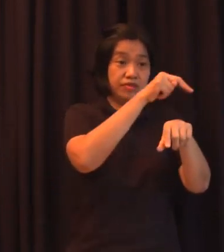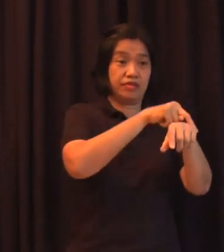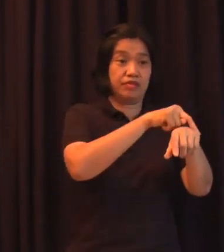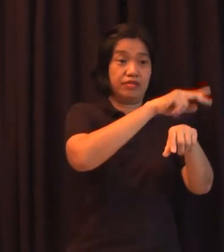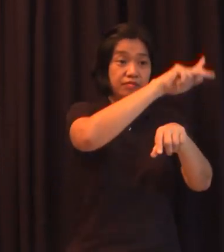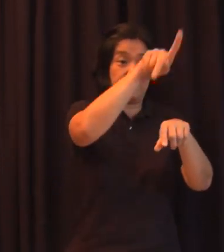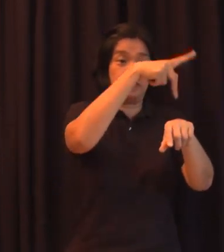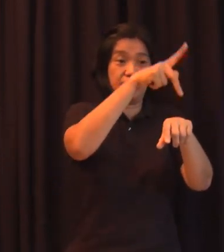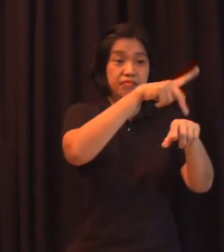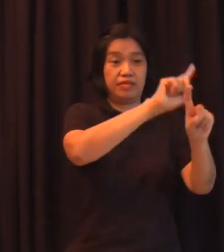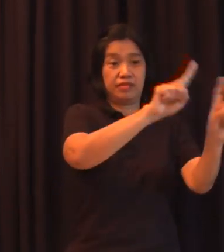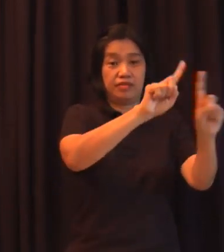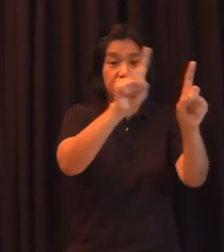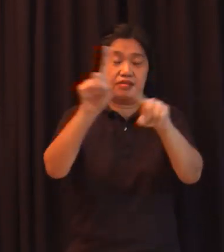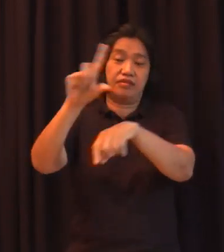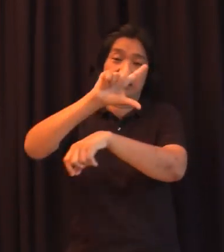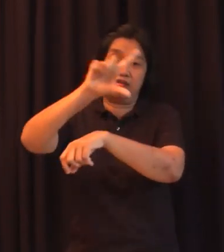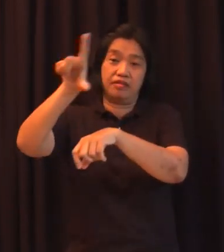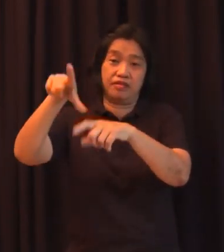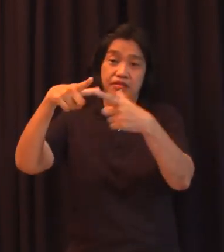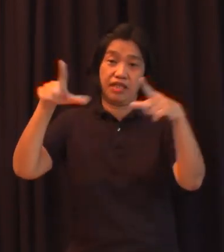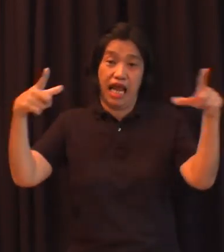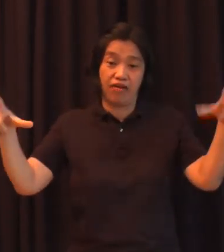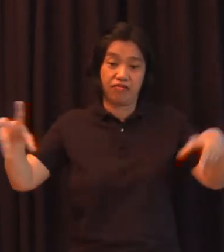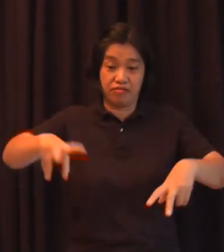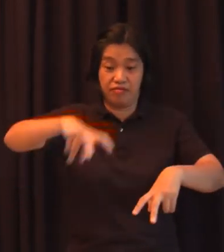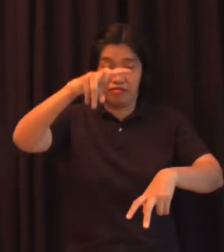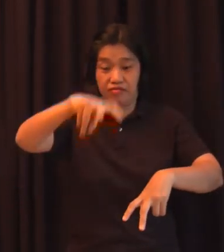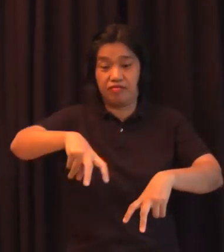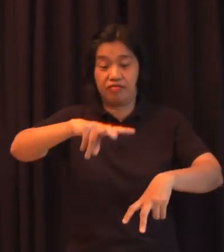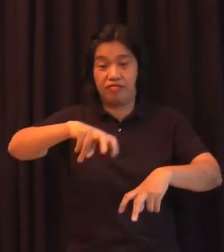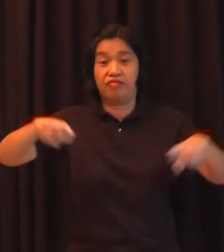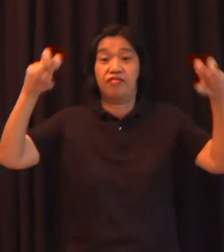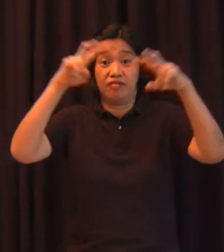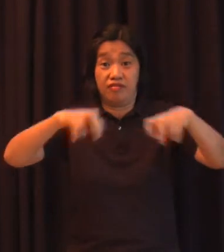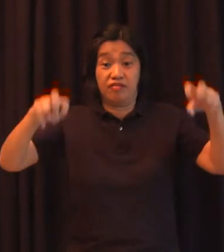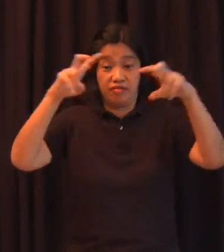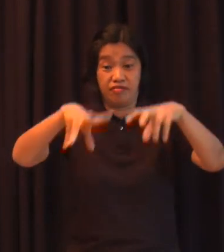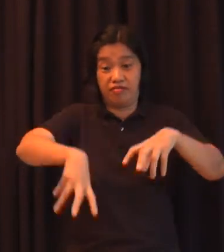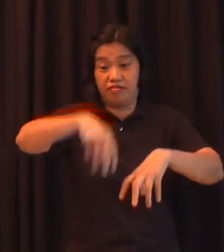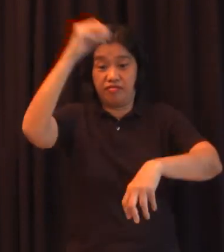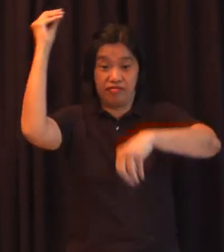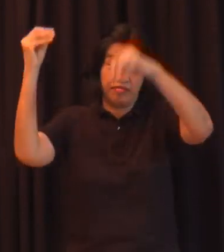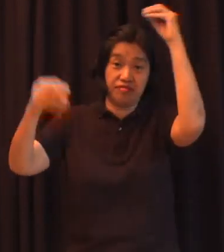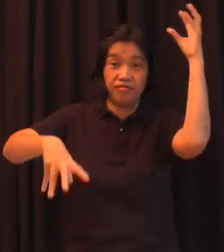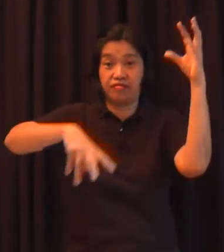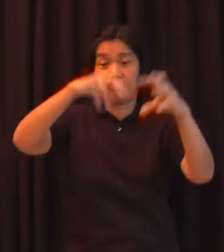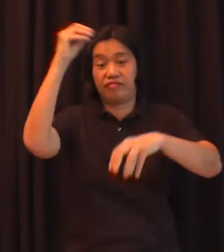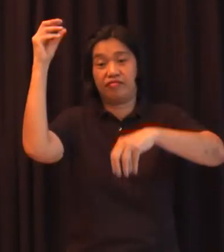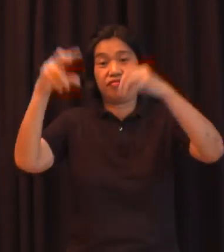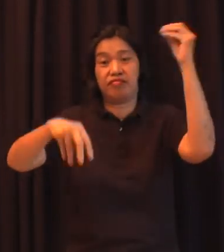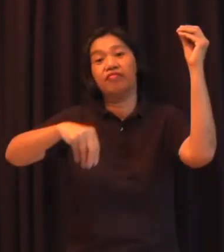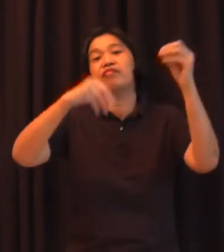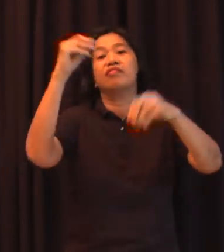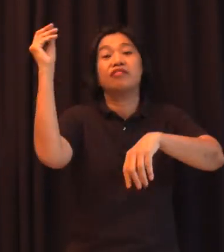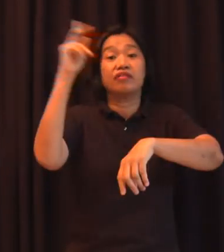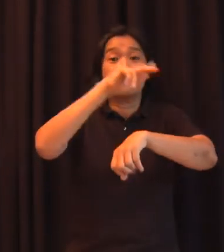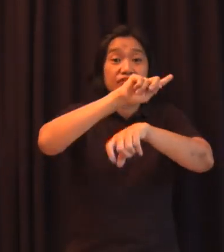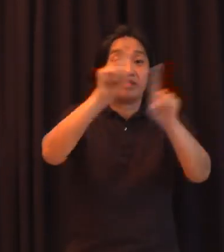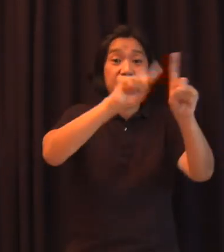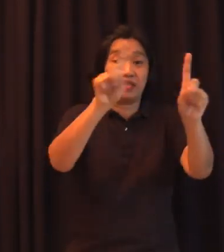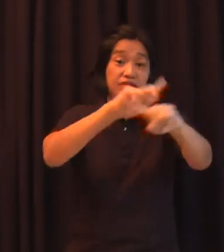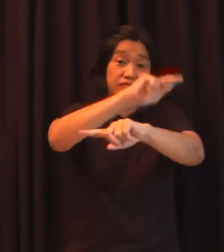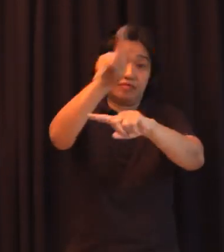binungkal mo ang yaman ng ating mga katutubong wika doon linitaw yung ating mga